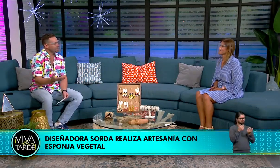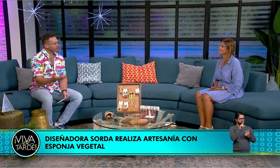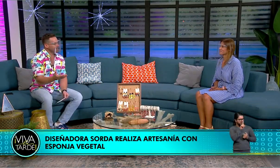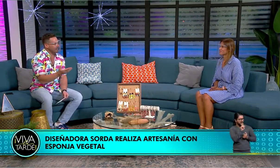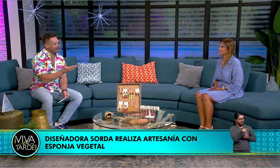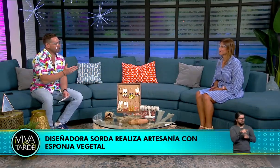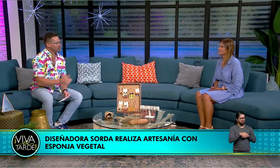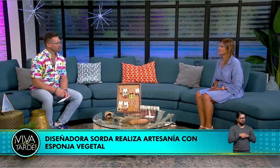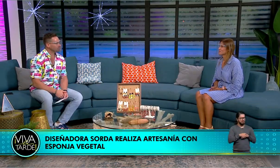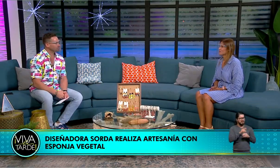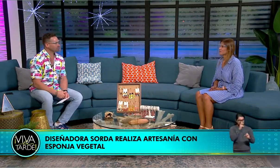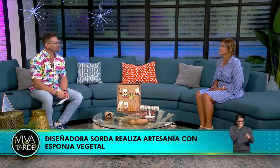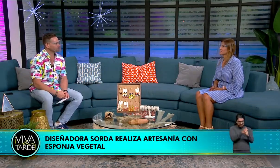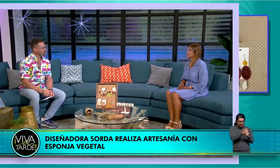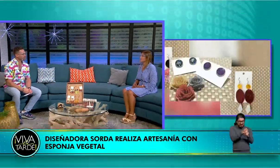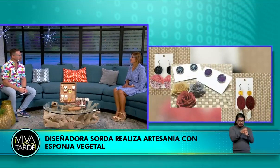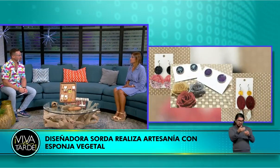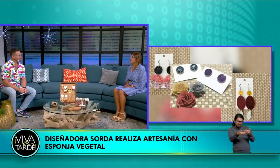se te ha hecho?